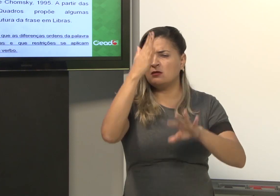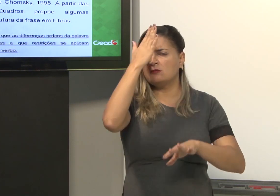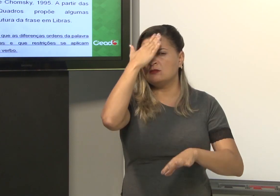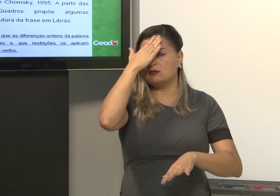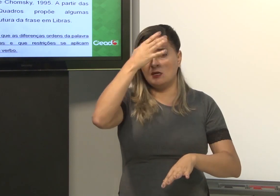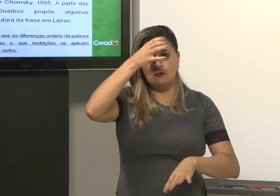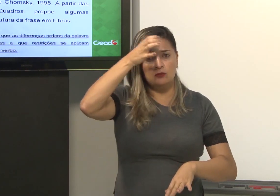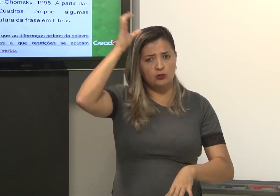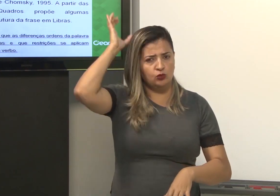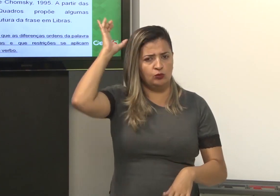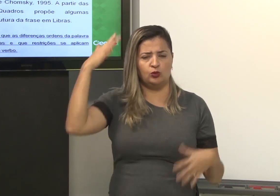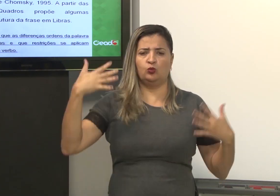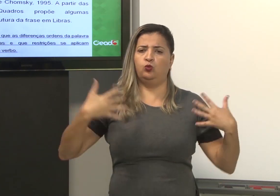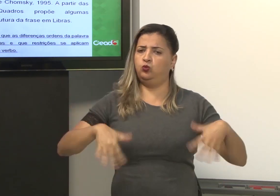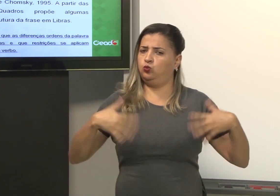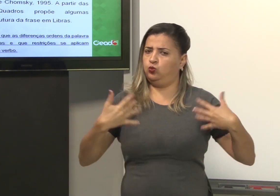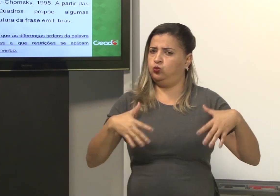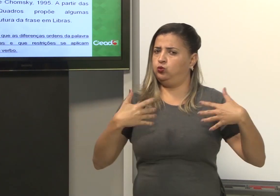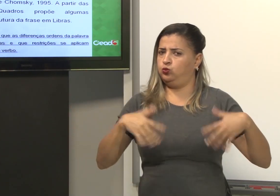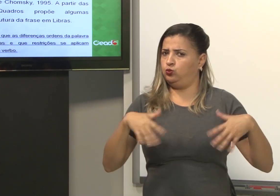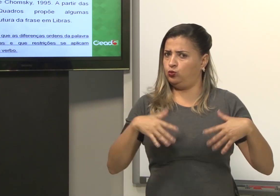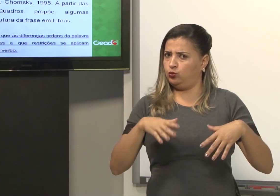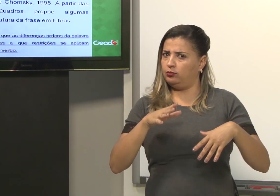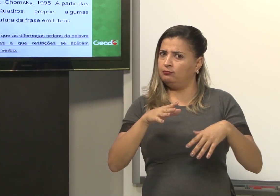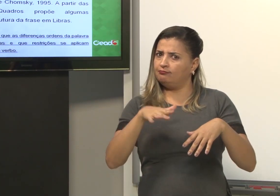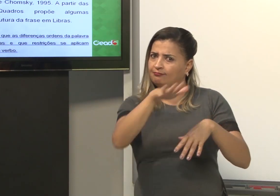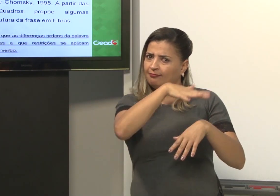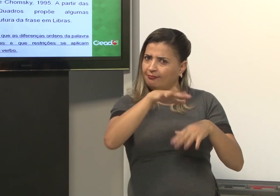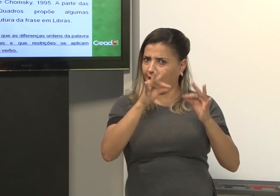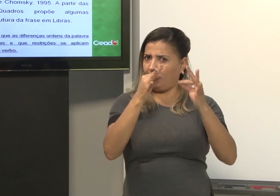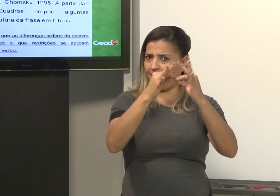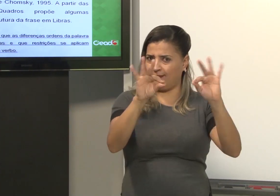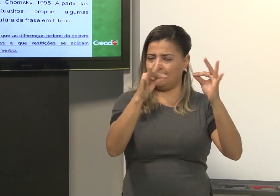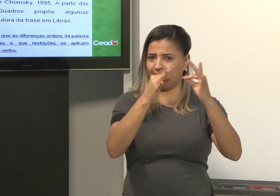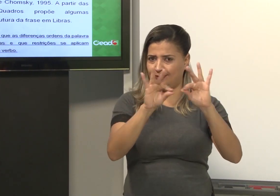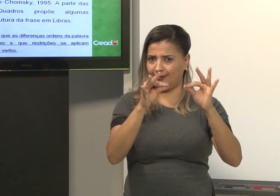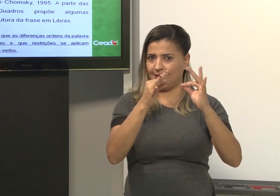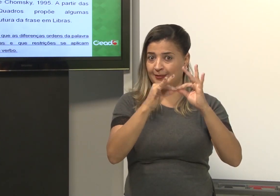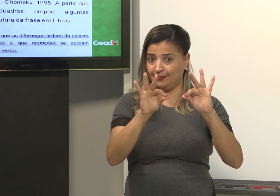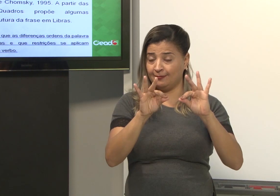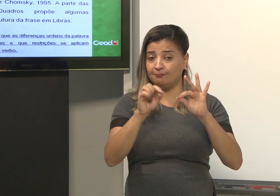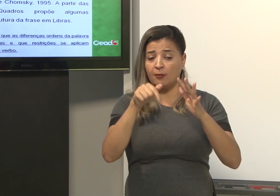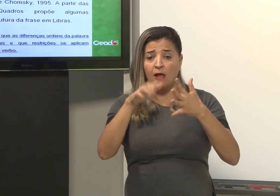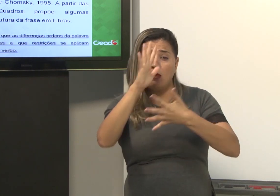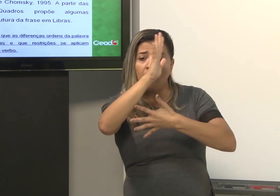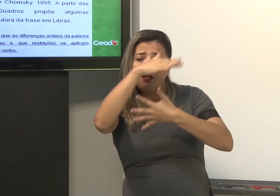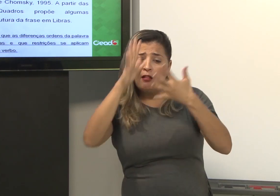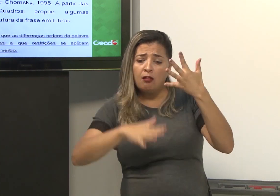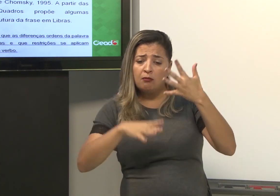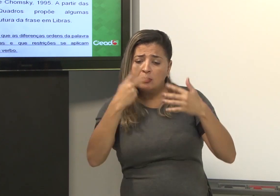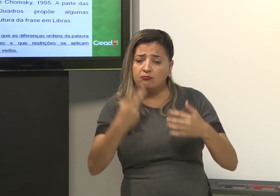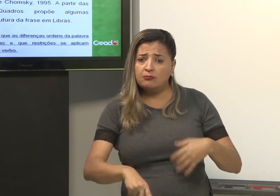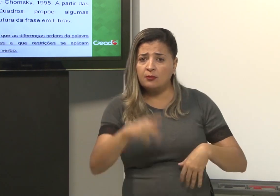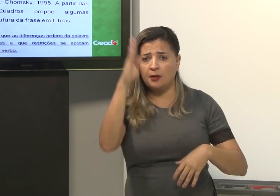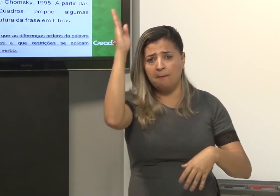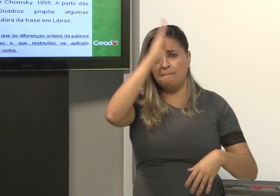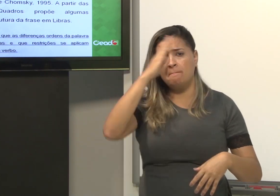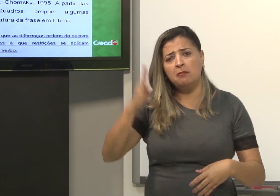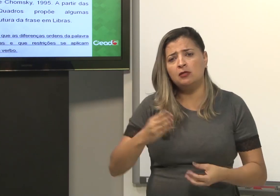Então, nós vamos ver a pesquisa, de acordo com o Chomsky, da sintaxe. Na Libras, aqui